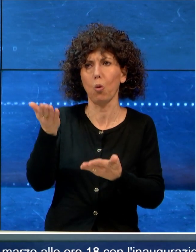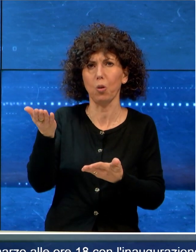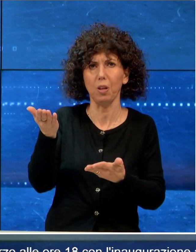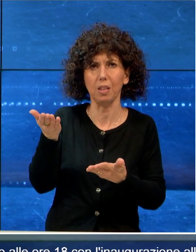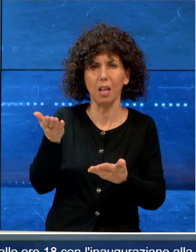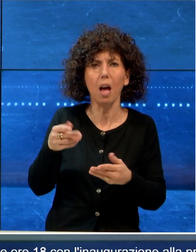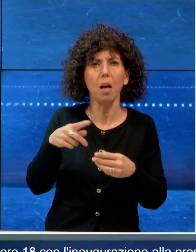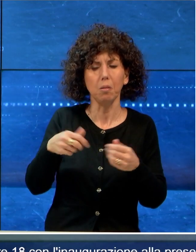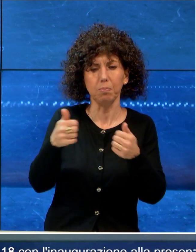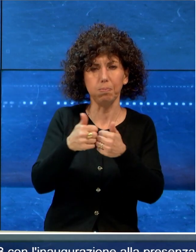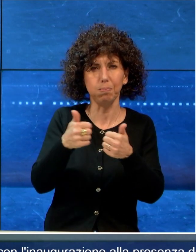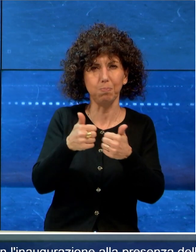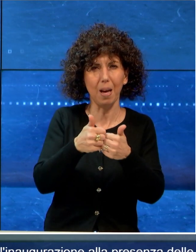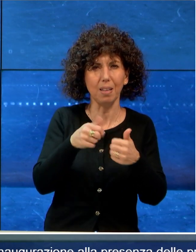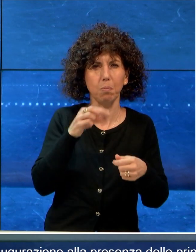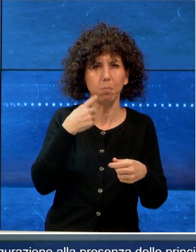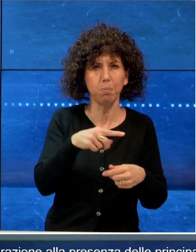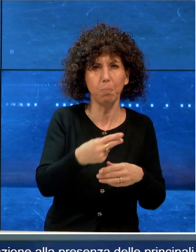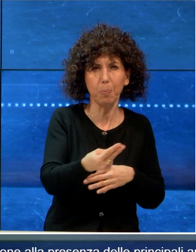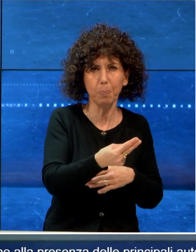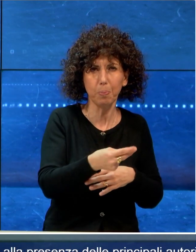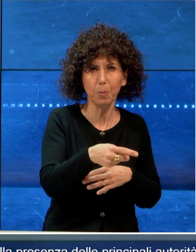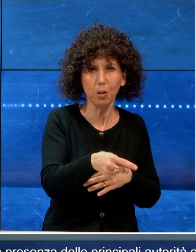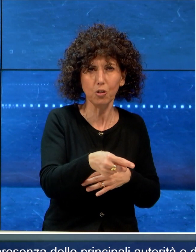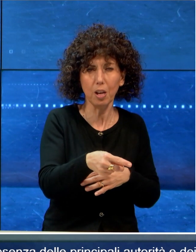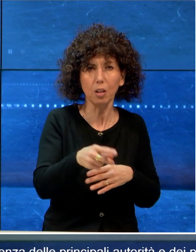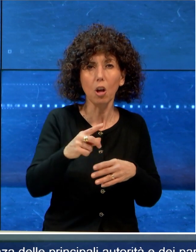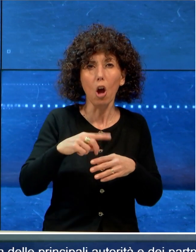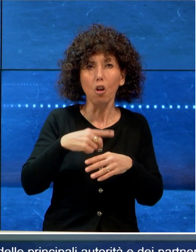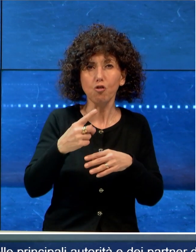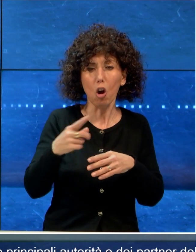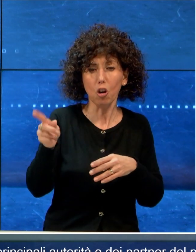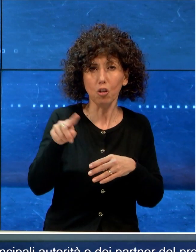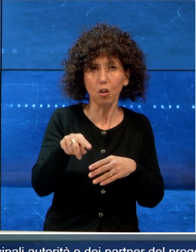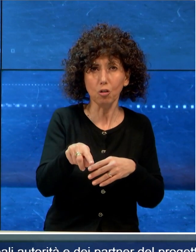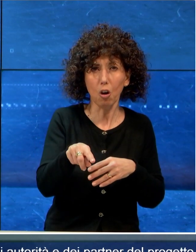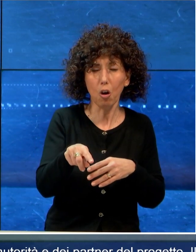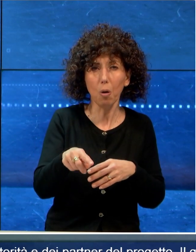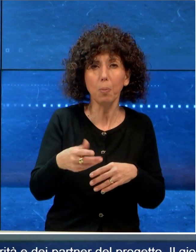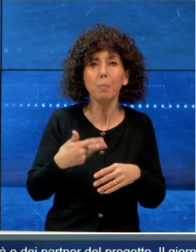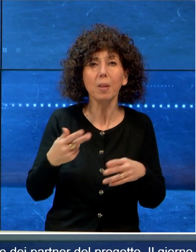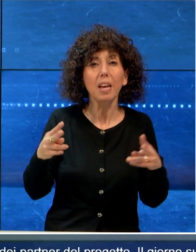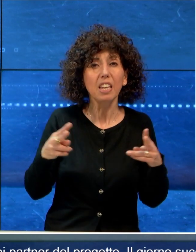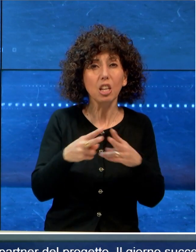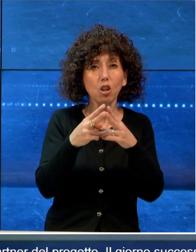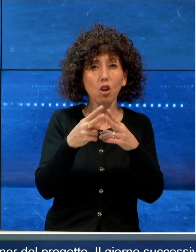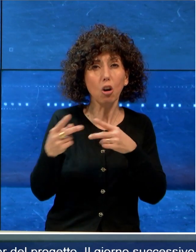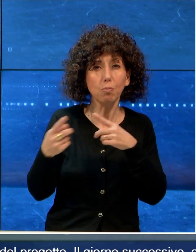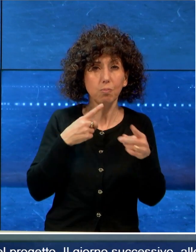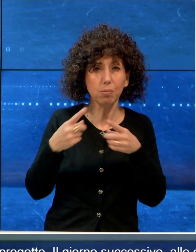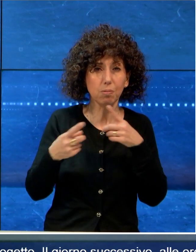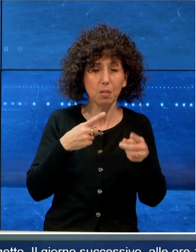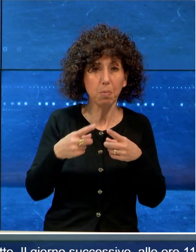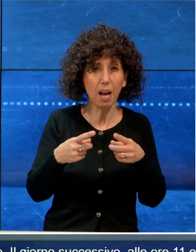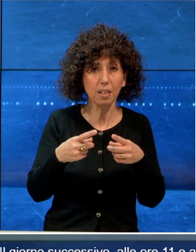e dei partner del progetto. Il giorno successivo ci sarà l'incontro dibattito